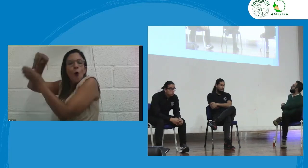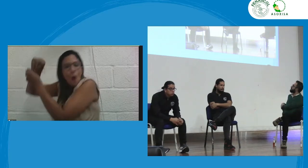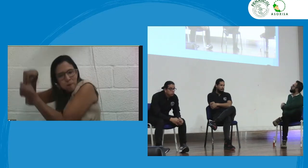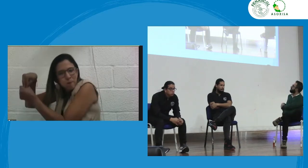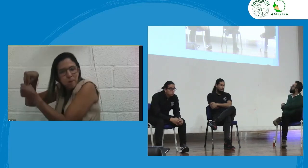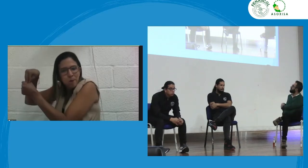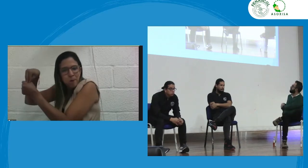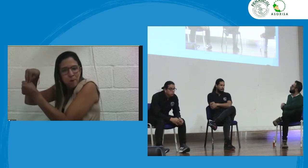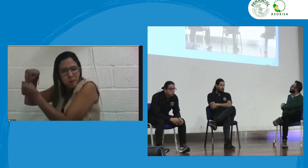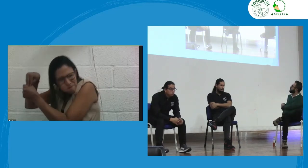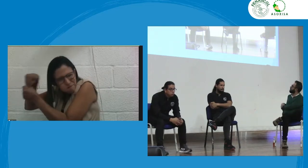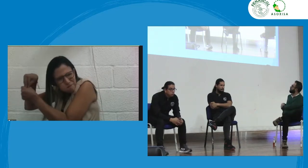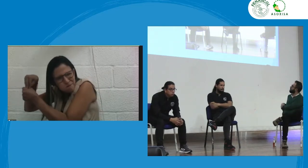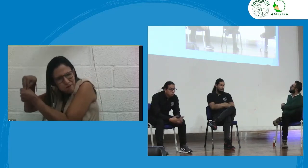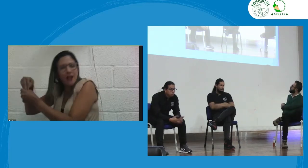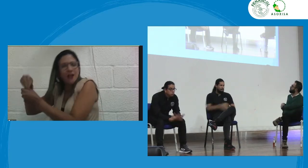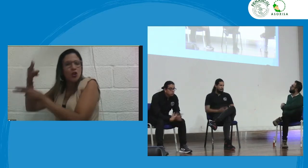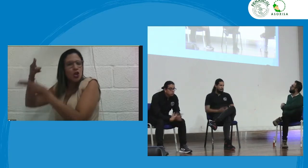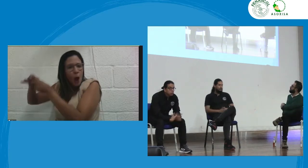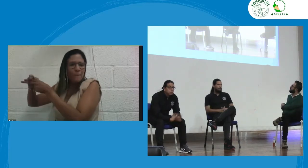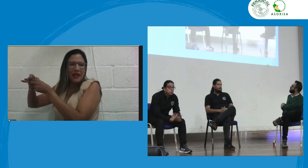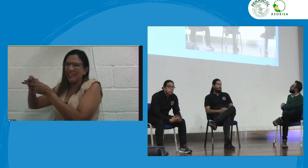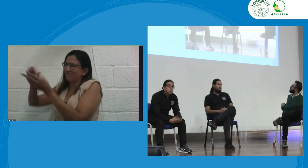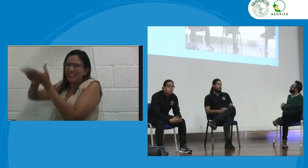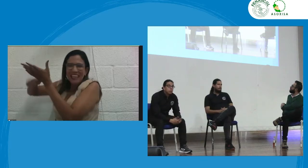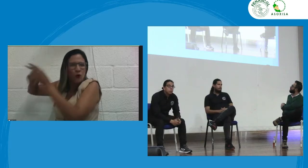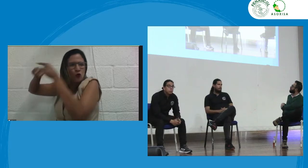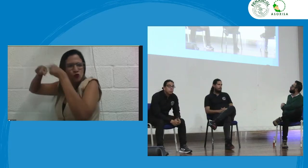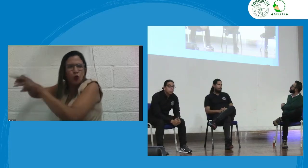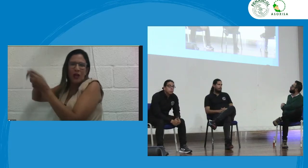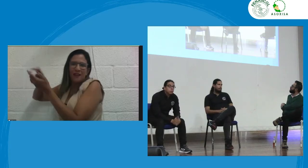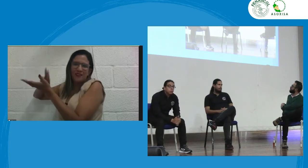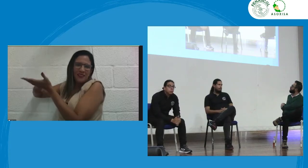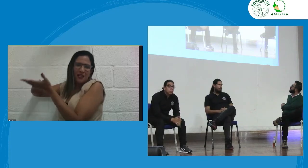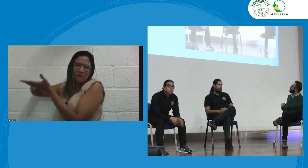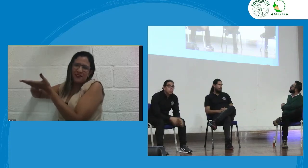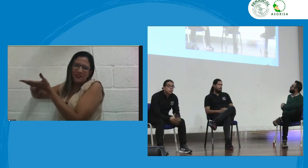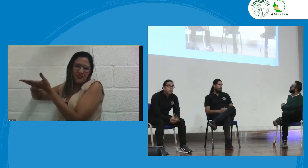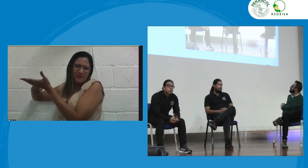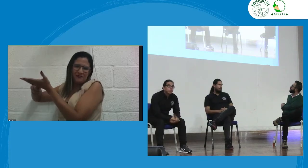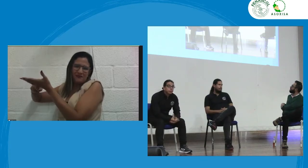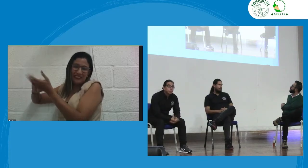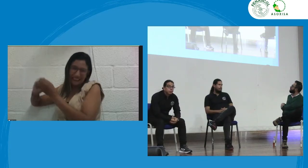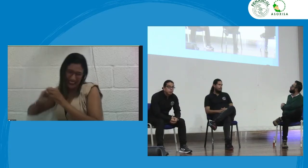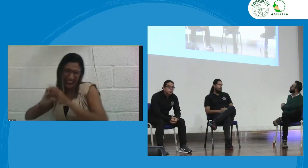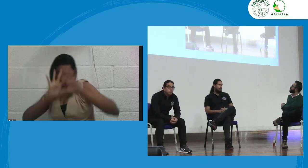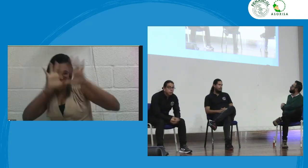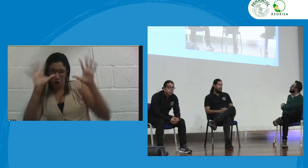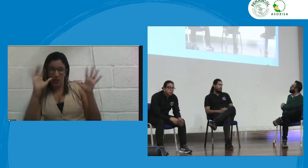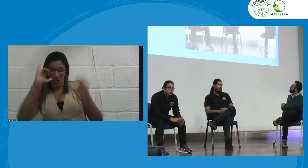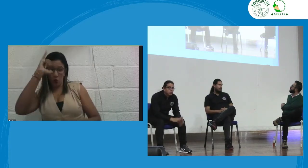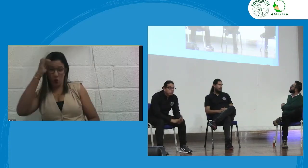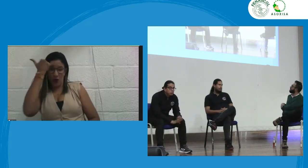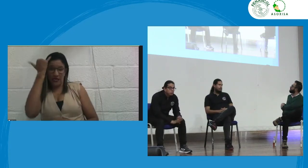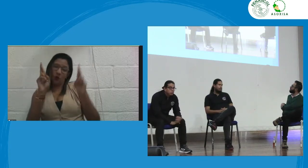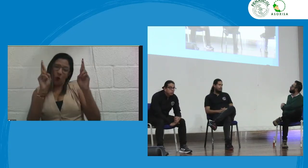igual a lo que puede hacer Fenascol ahora Fenascol puede tenerlo y tiene las bases de datos en todo su